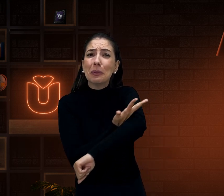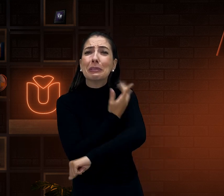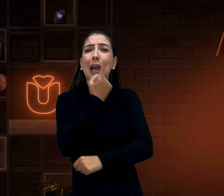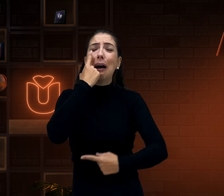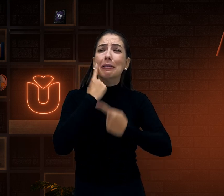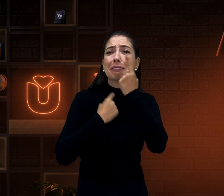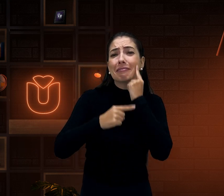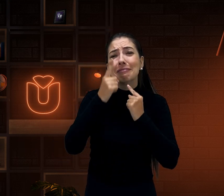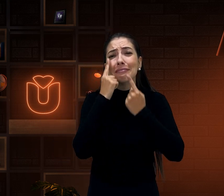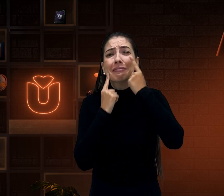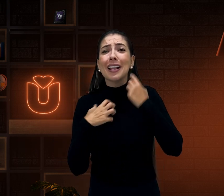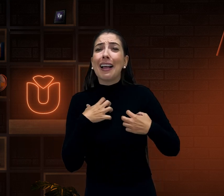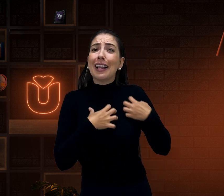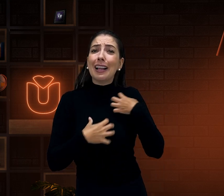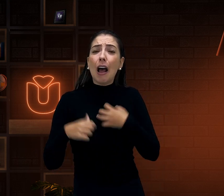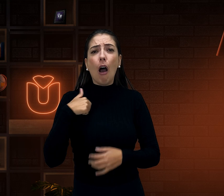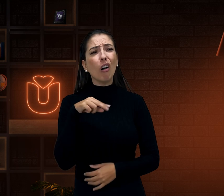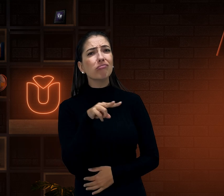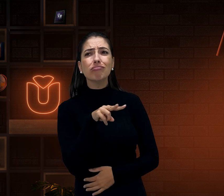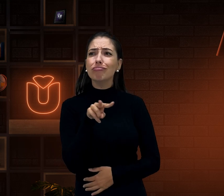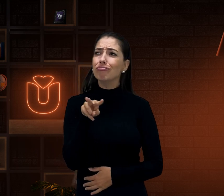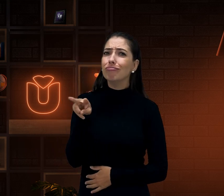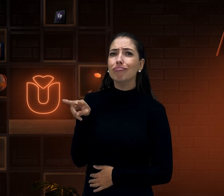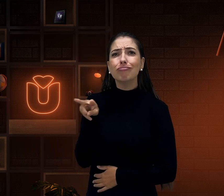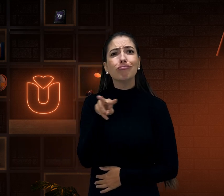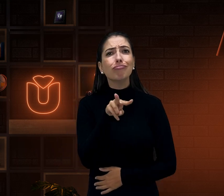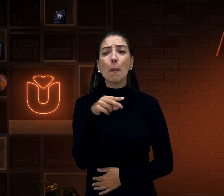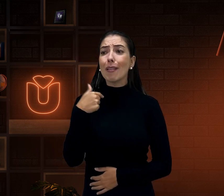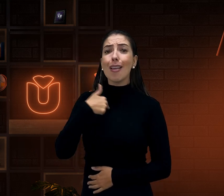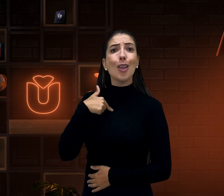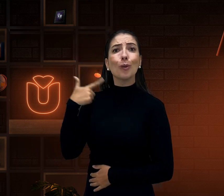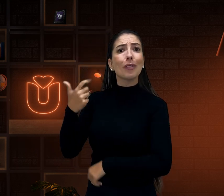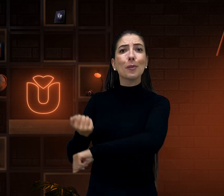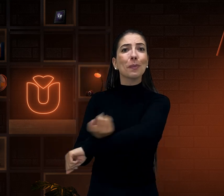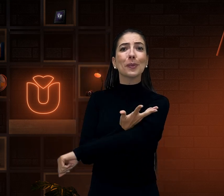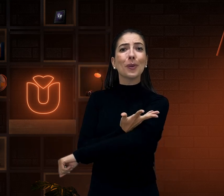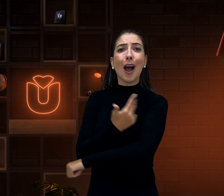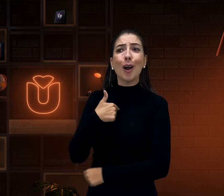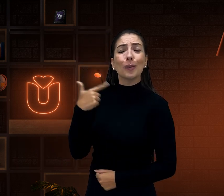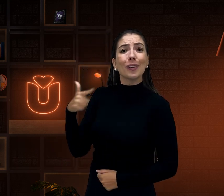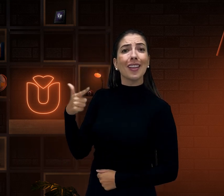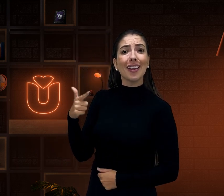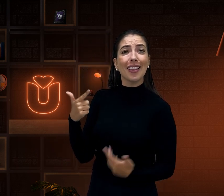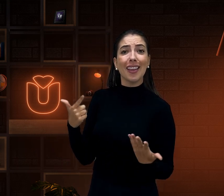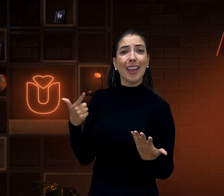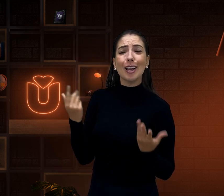ao meu redor choram, se emocionam. Mas eu olho a tradução e eu não sinto emoção nenhuma.